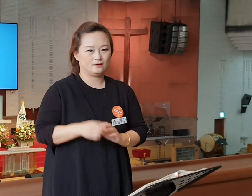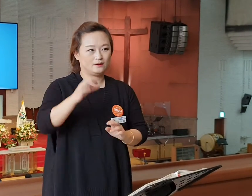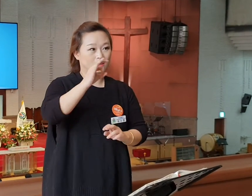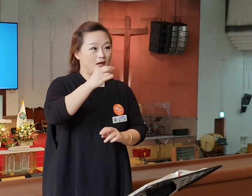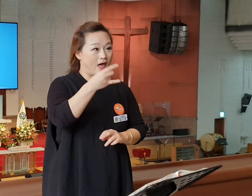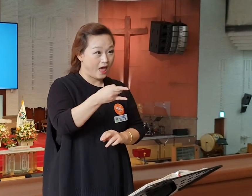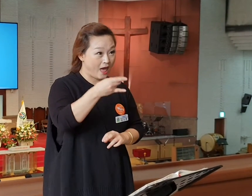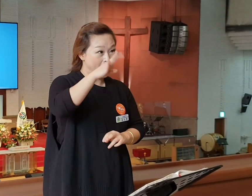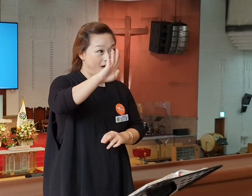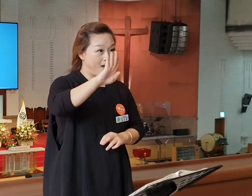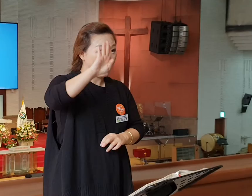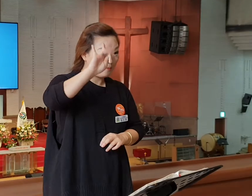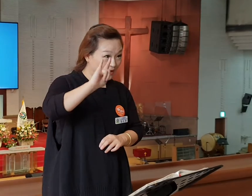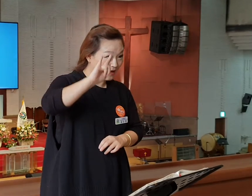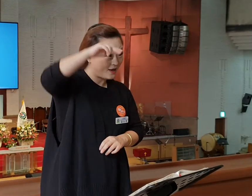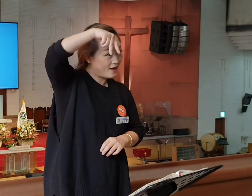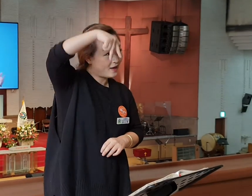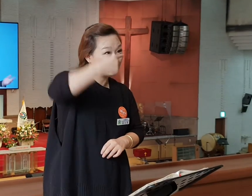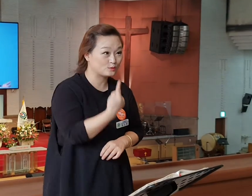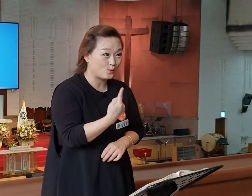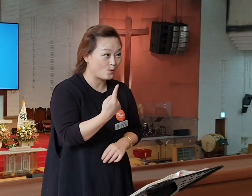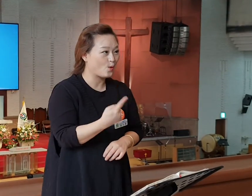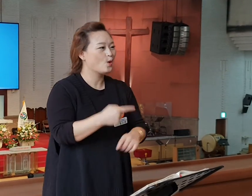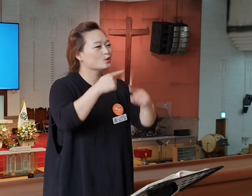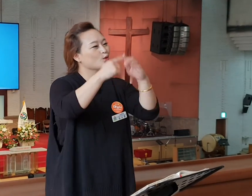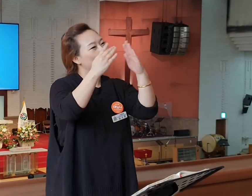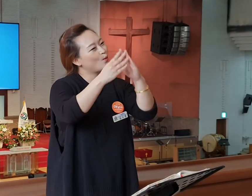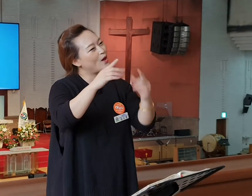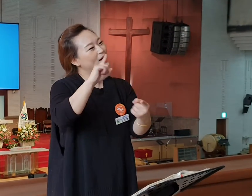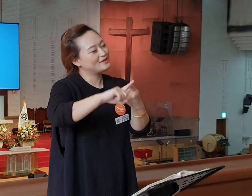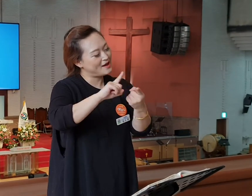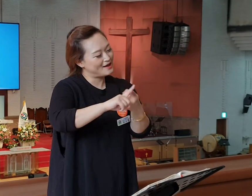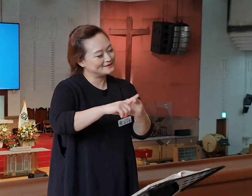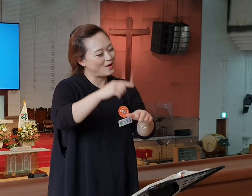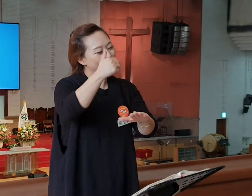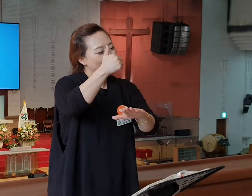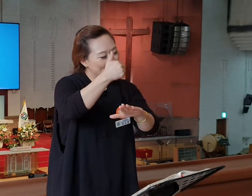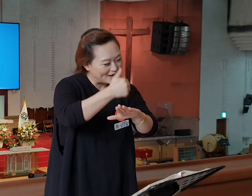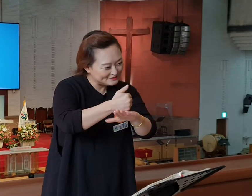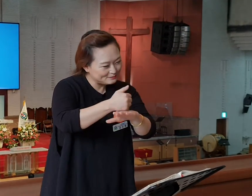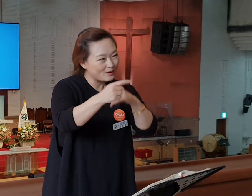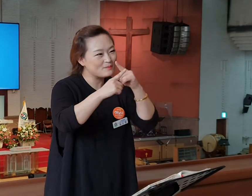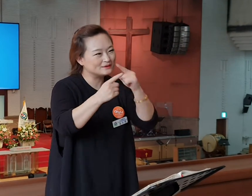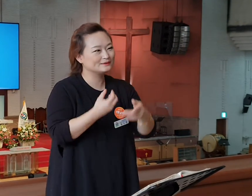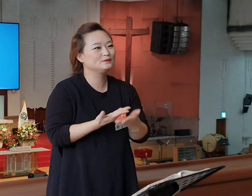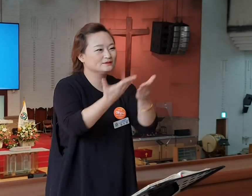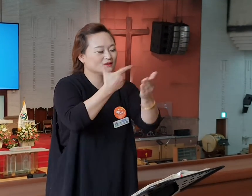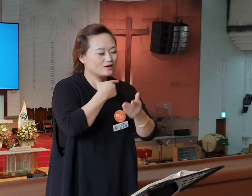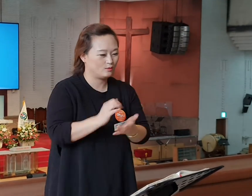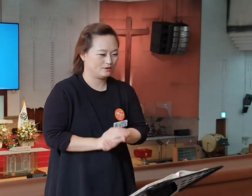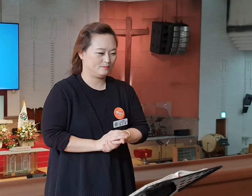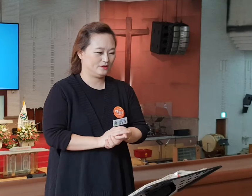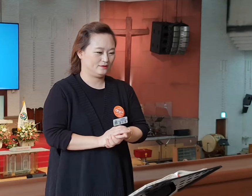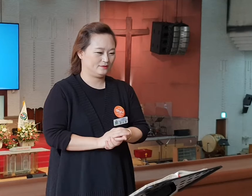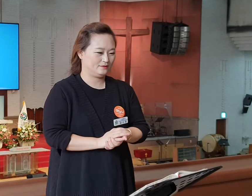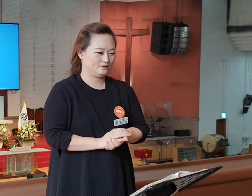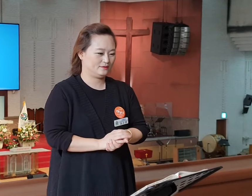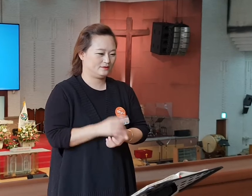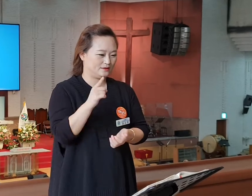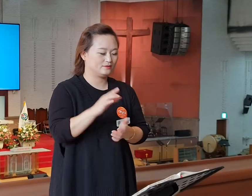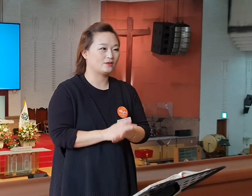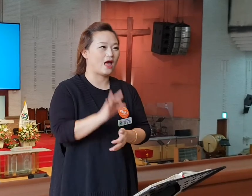교회에 관한 마지막 이야기를 사실은 더 할 얘기가 있지만 원래 계획이 1월 한 달 에베소 교회를 살피려고 했는데요. 그